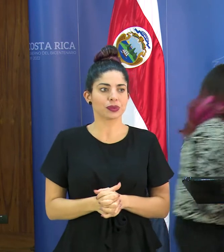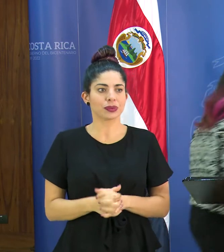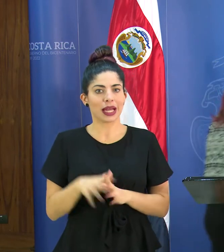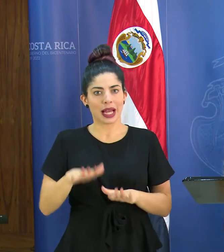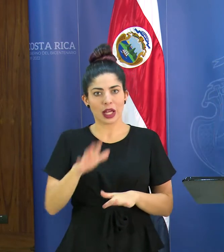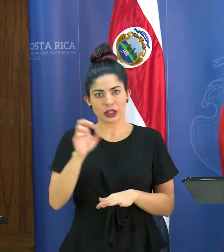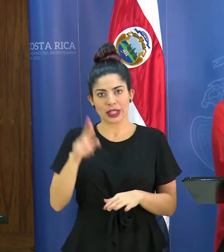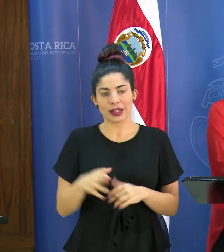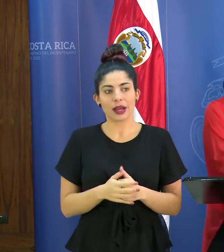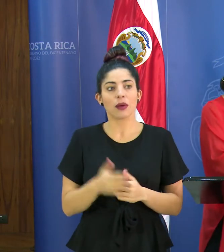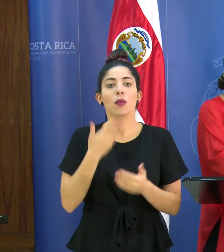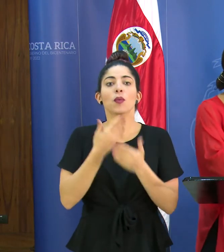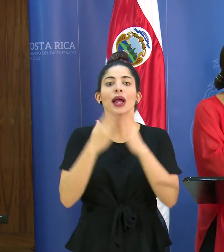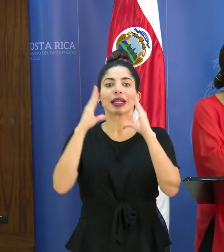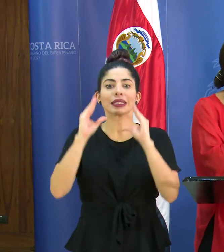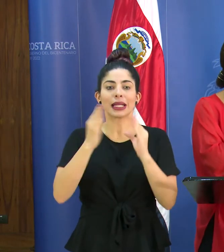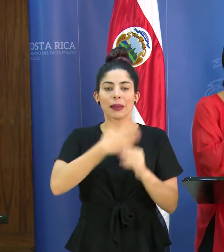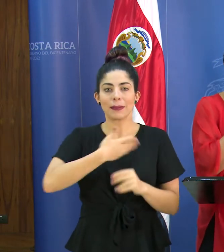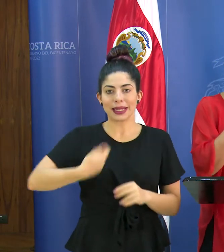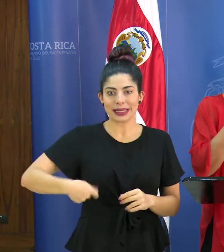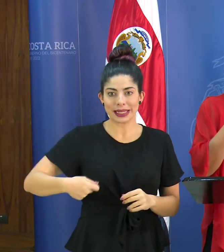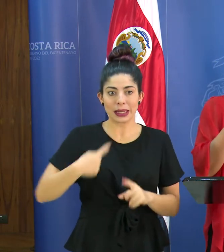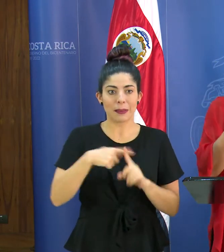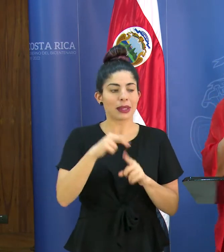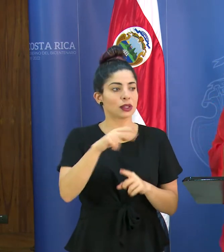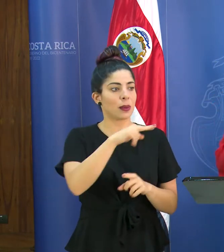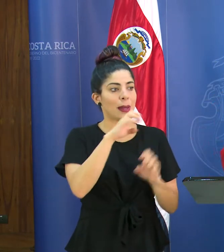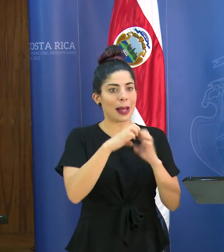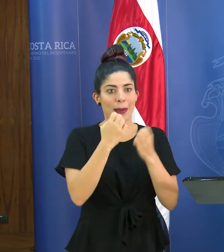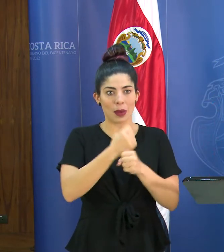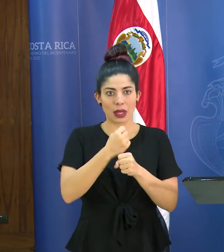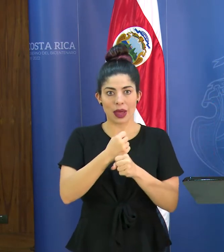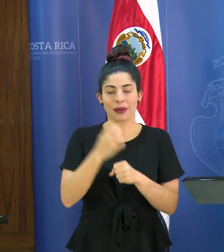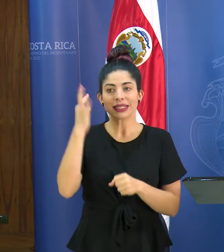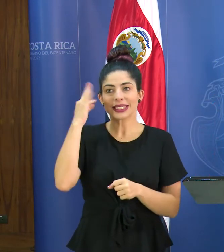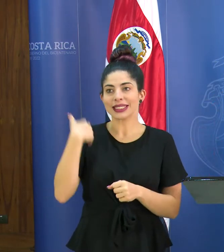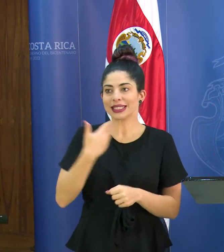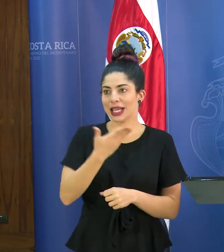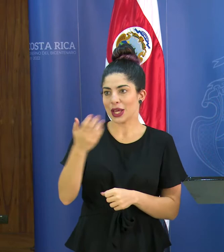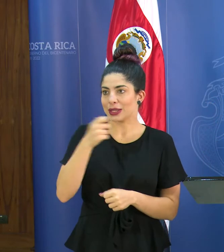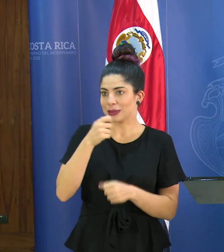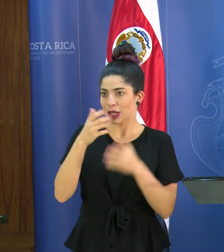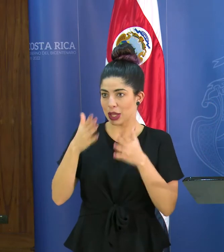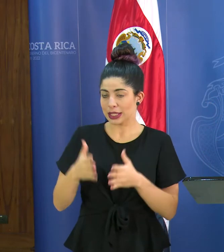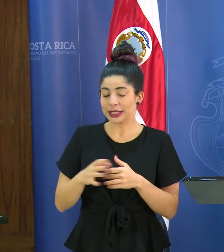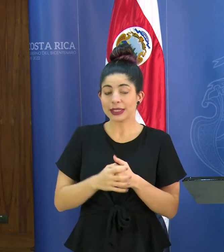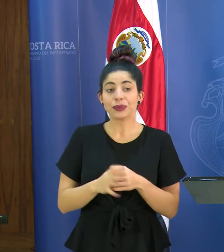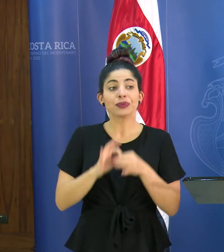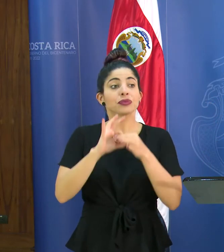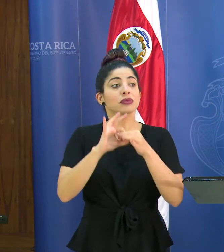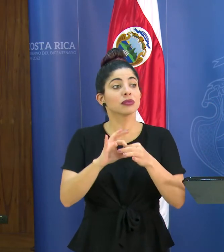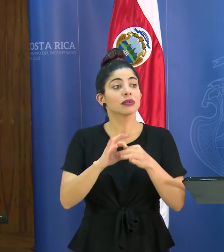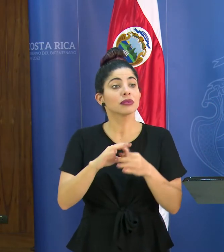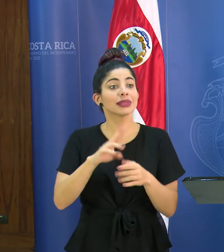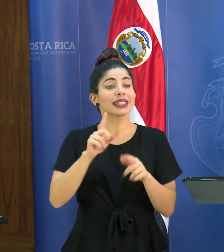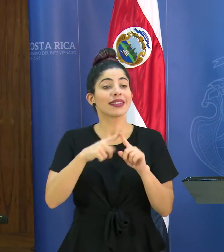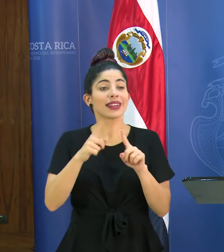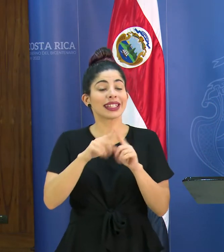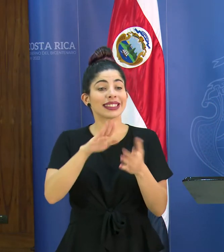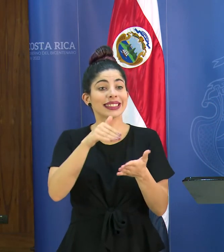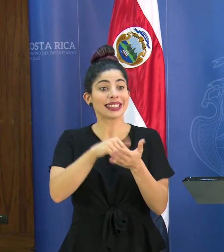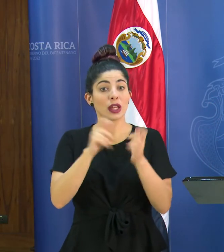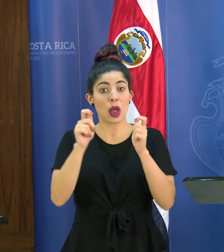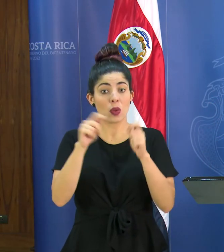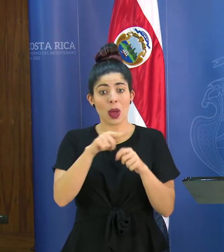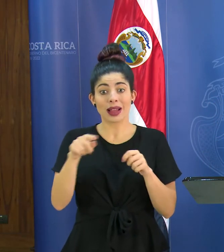costarricense muy buenas tardes señor presidente compañeros de gabinete señores y señoras de la prensa con respecto a los centros educativos